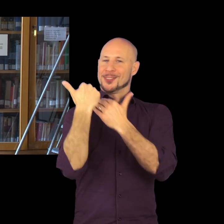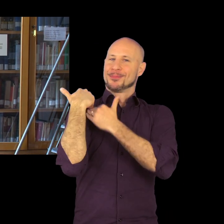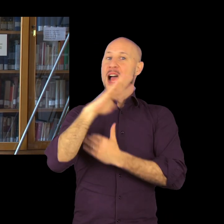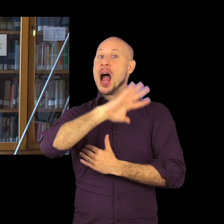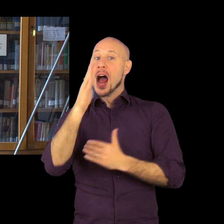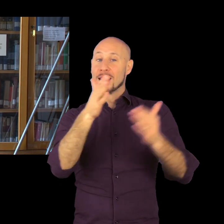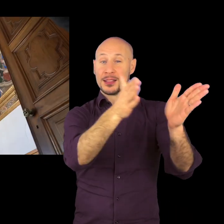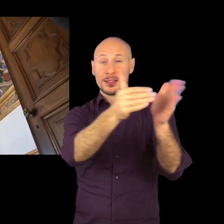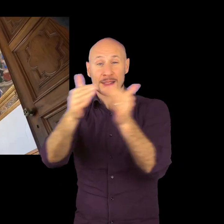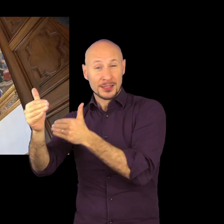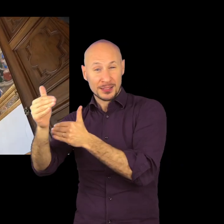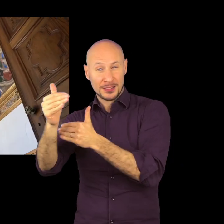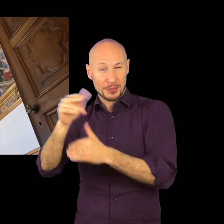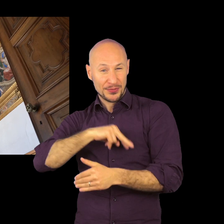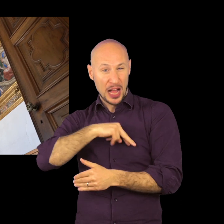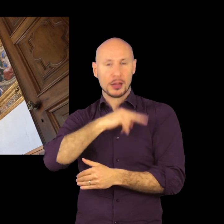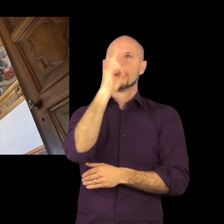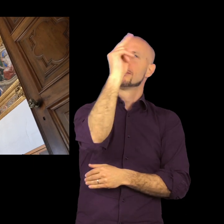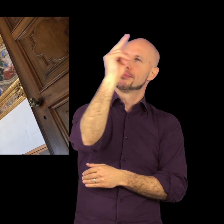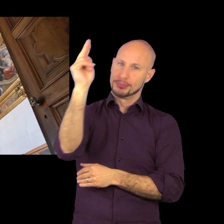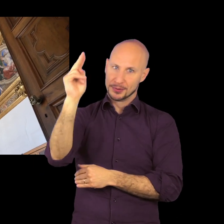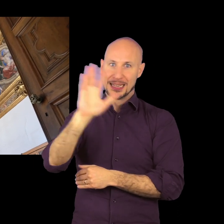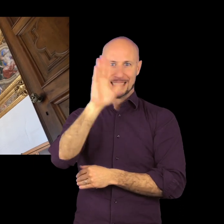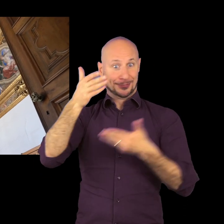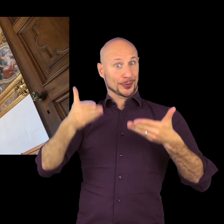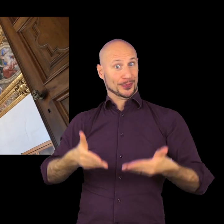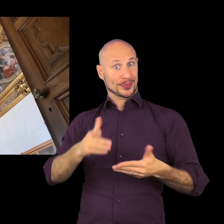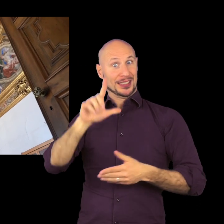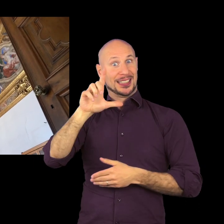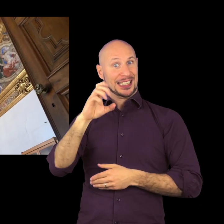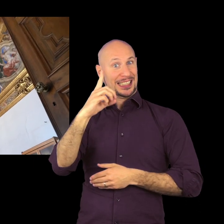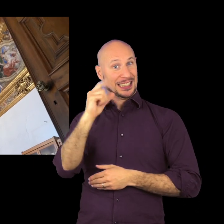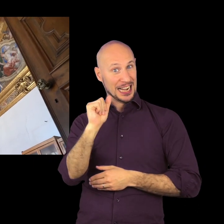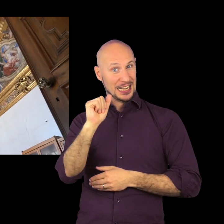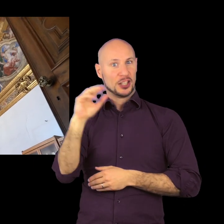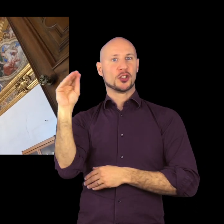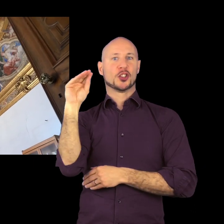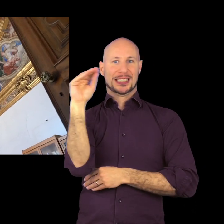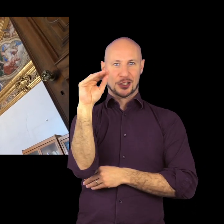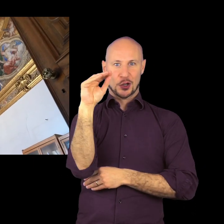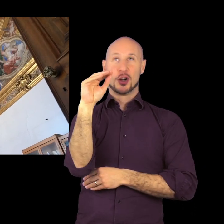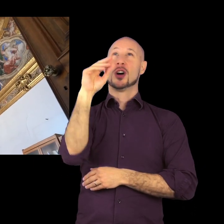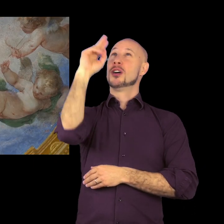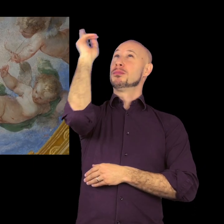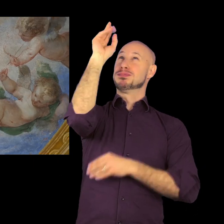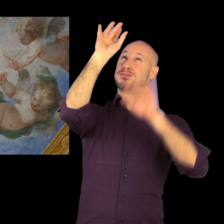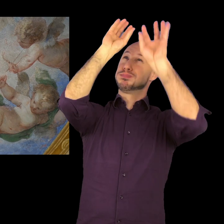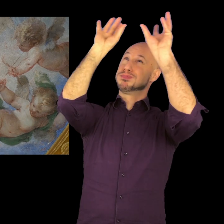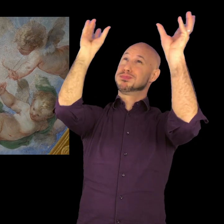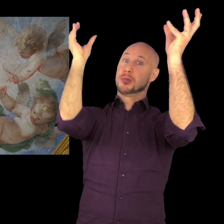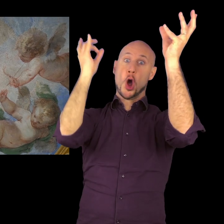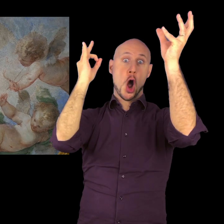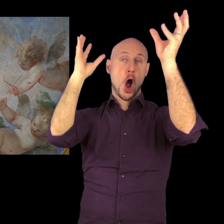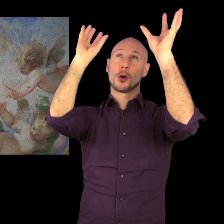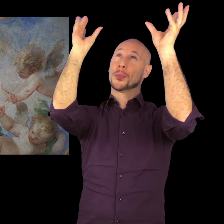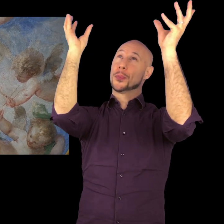ambienti privati, come il cosiddetto salotto di Leda e il Cigno, in cui continua una narrazione di tipo mitologico, ma